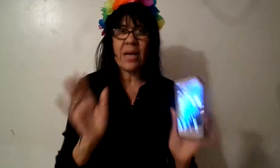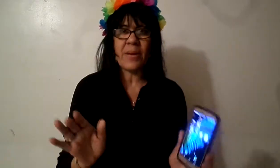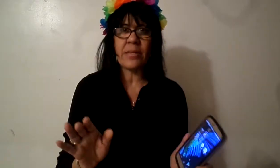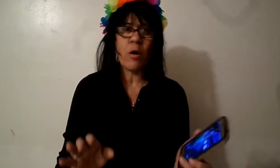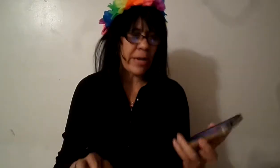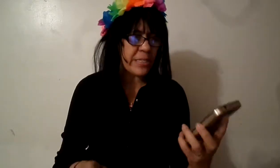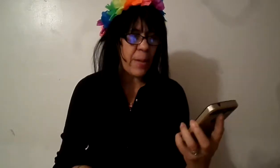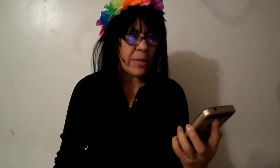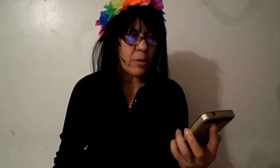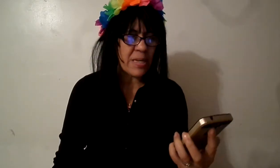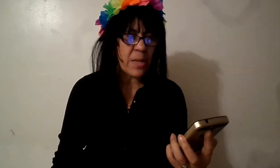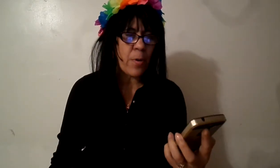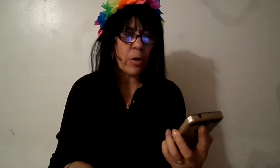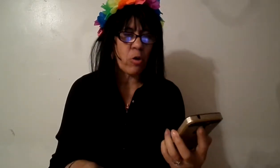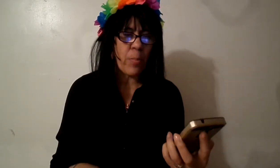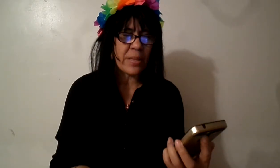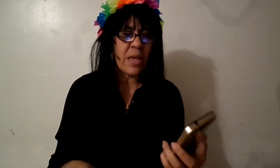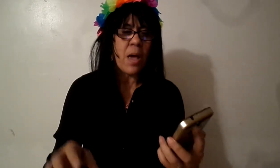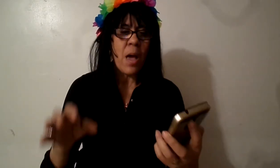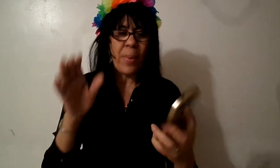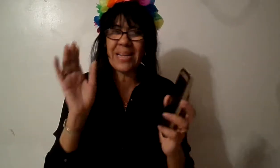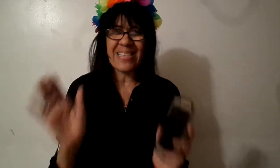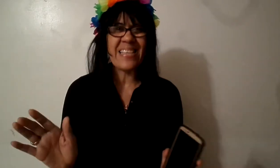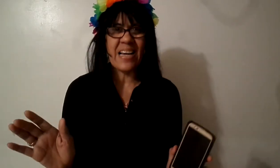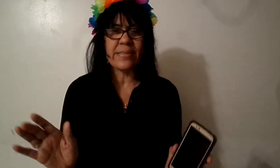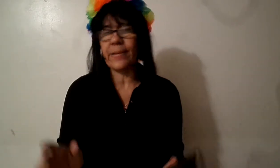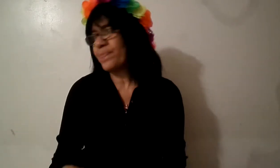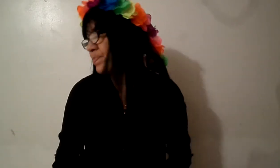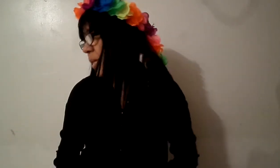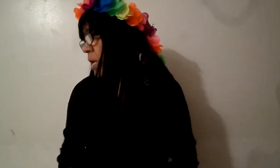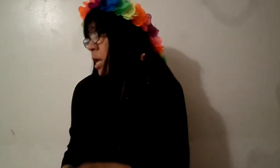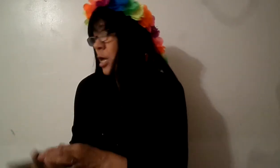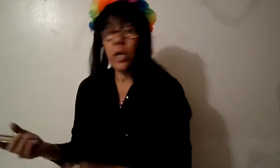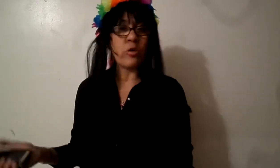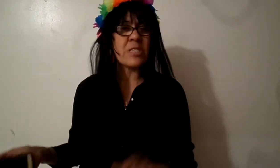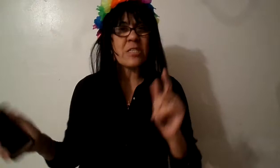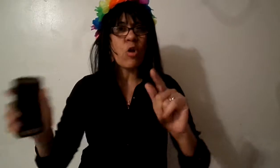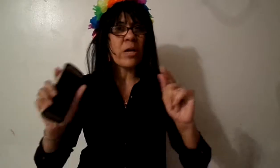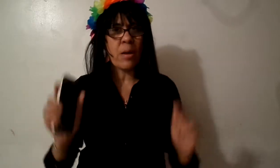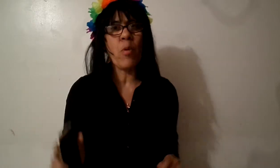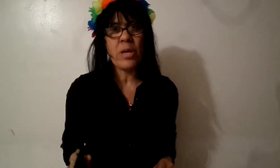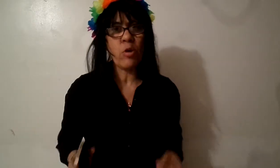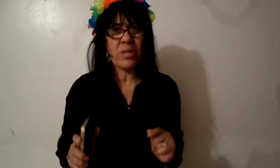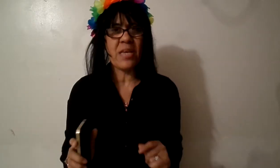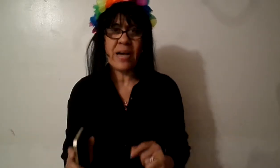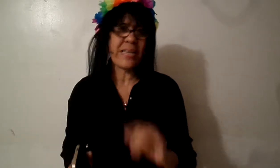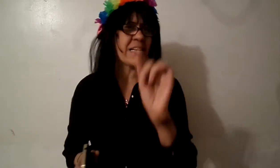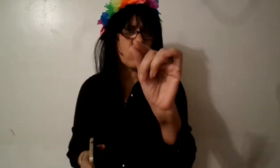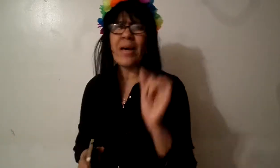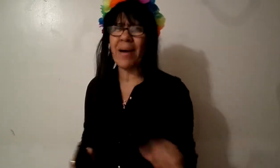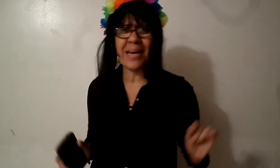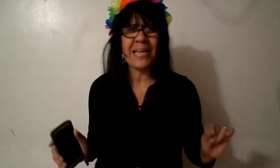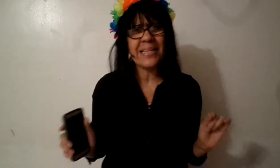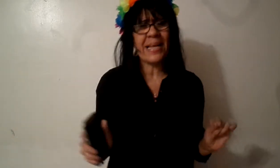prendido es que está prendido así porque yo lo aprendí para enseñarte entonces eso es lo que estamos viendo hoy día y eso es evangelista